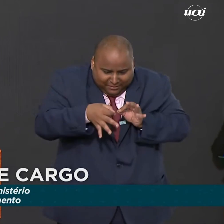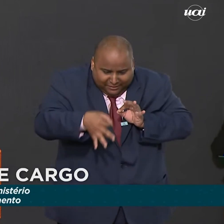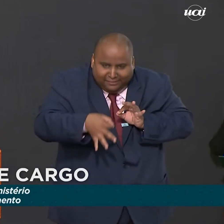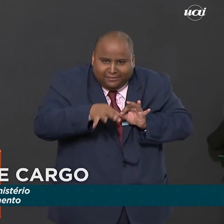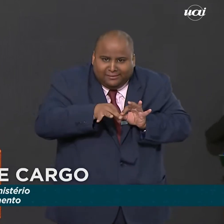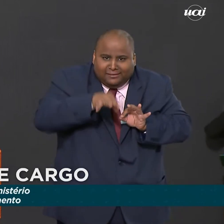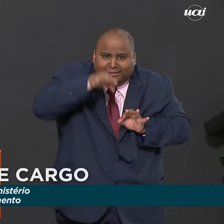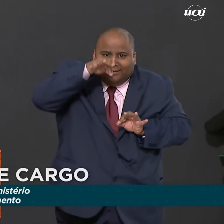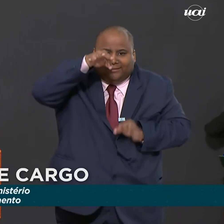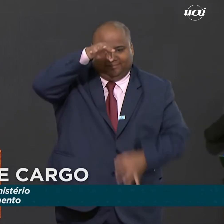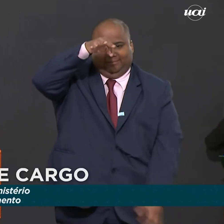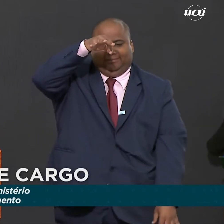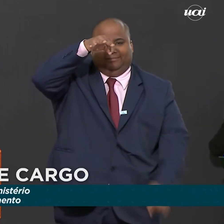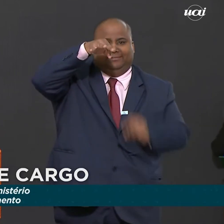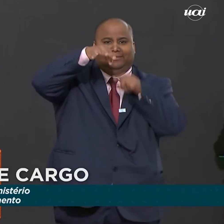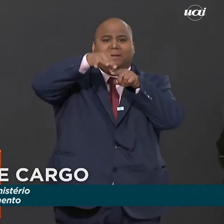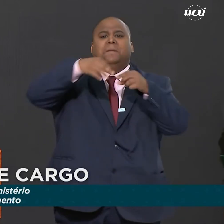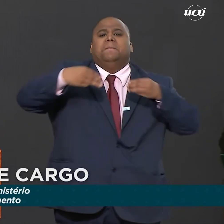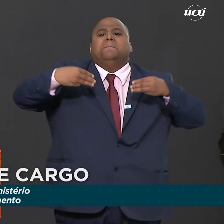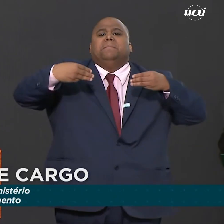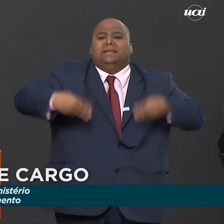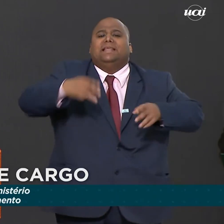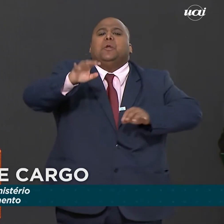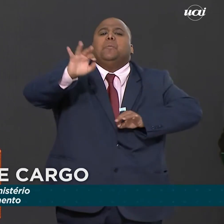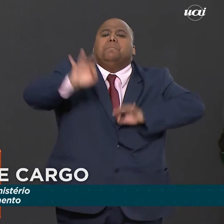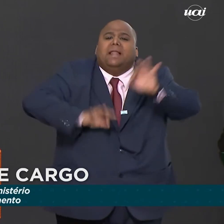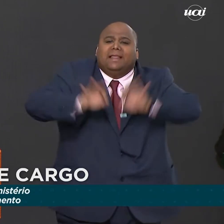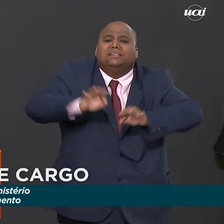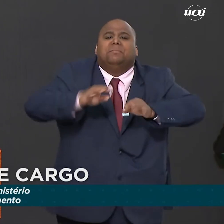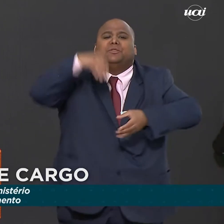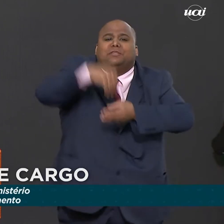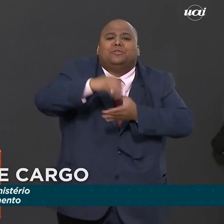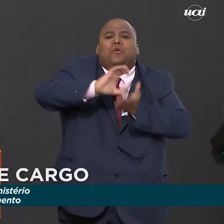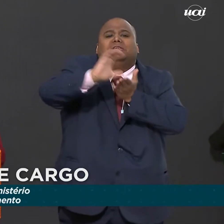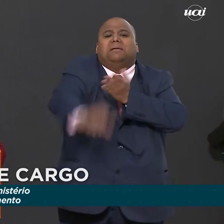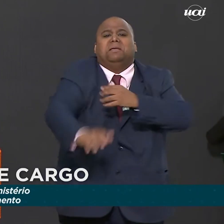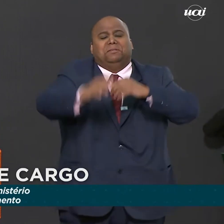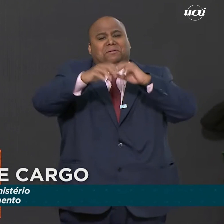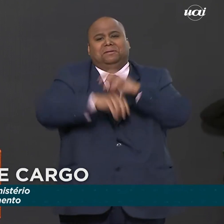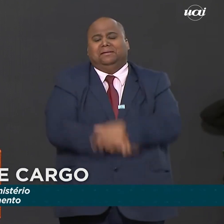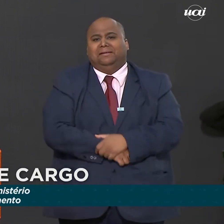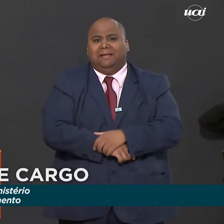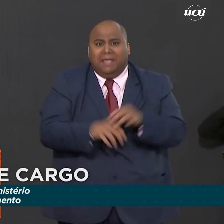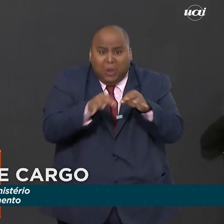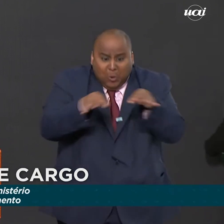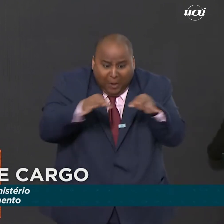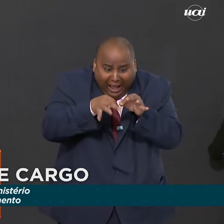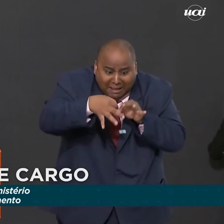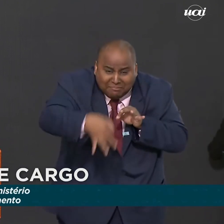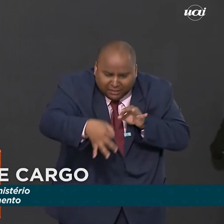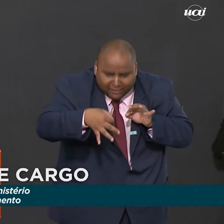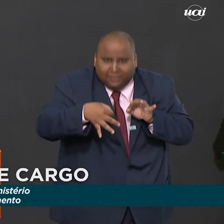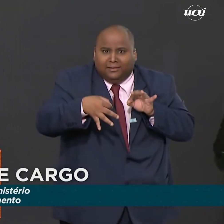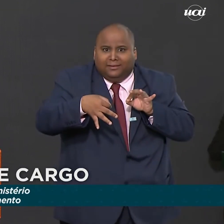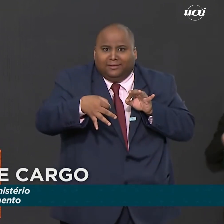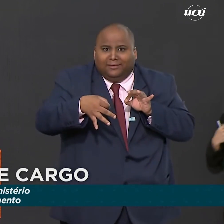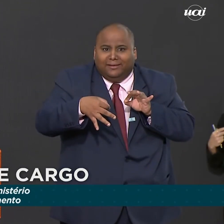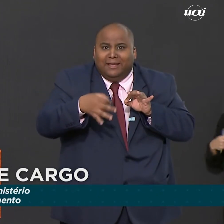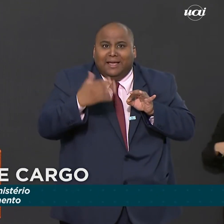envelope, estava lá, Ministério do Planejamento e Orçamento. Quando eu abri a minha boca para